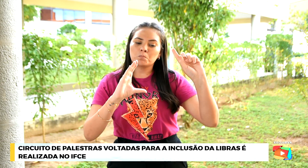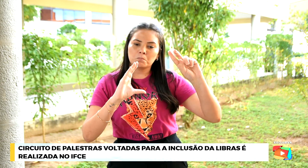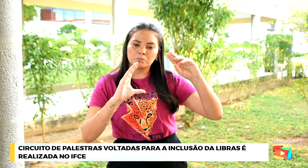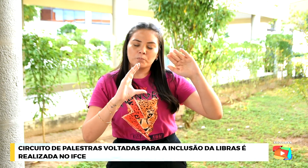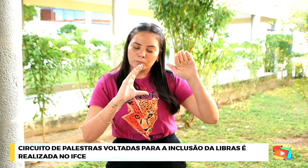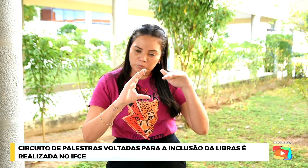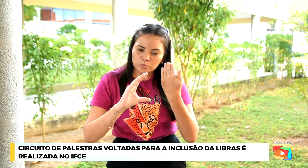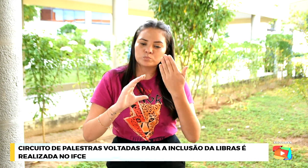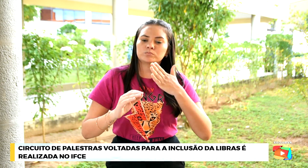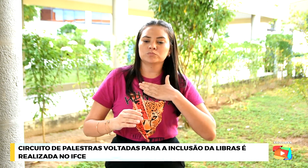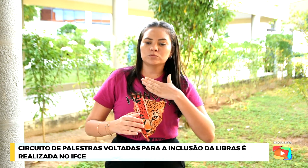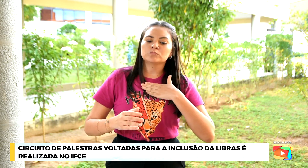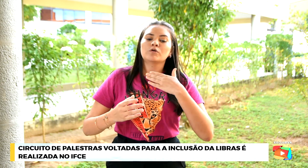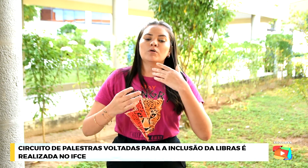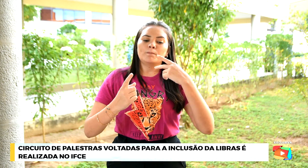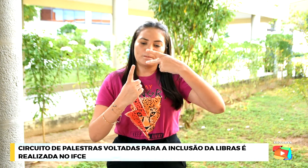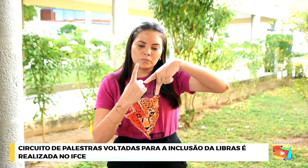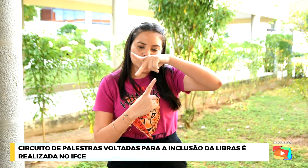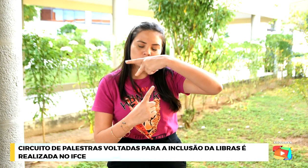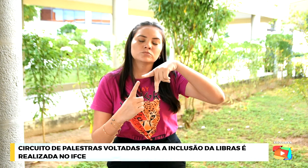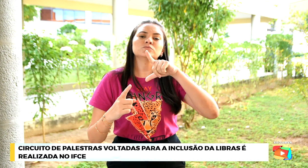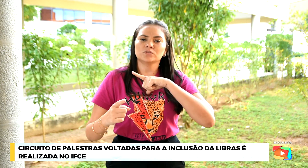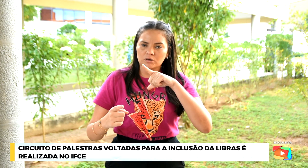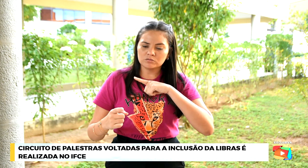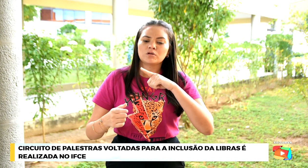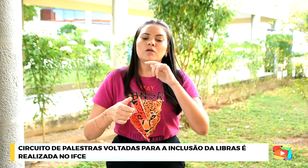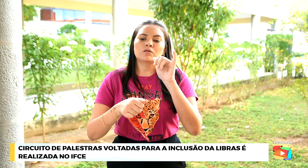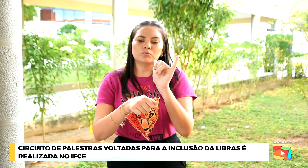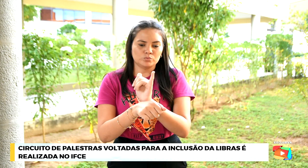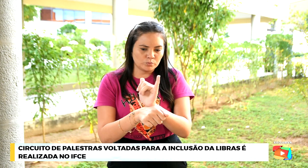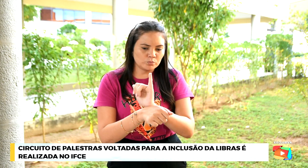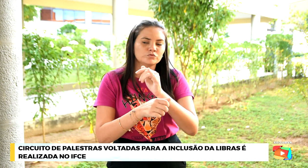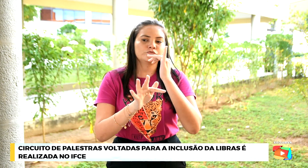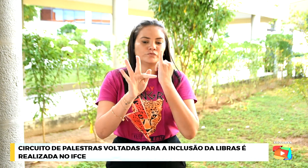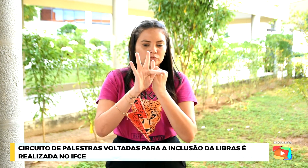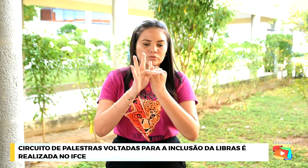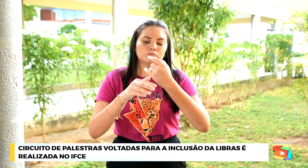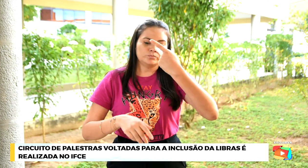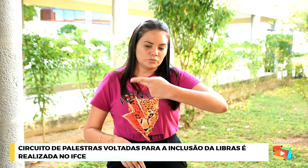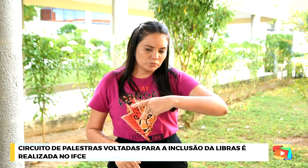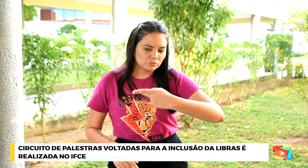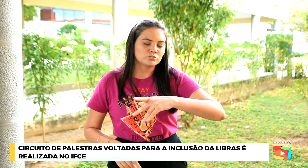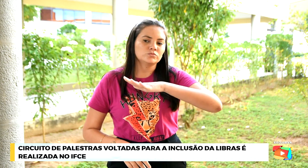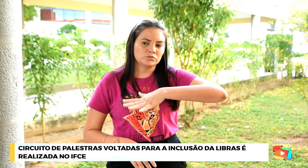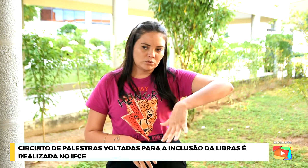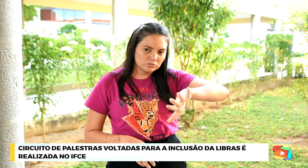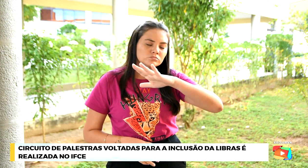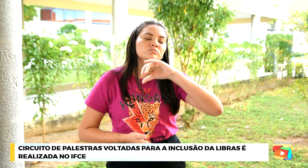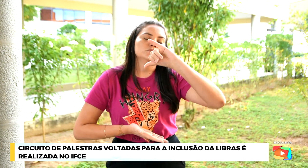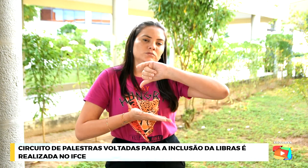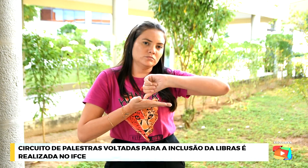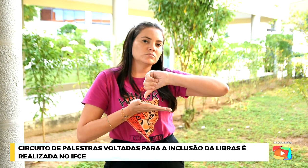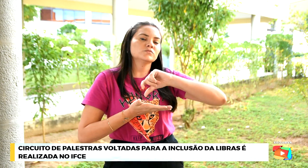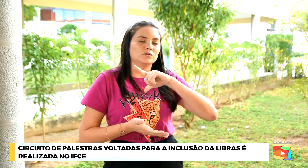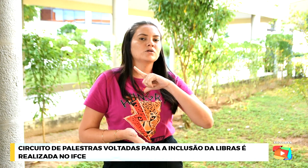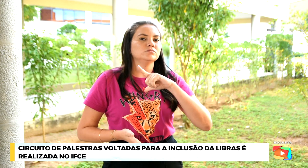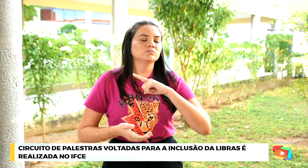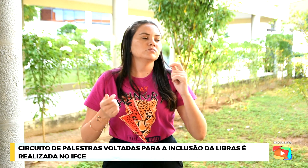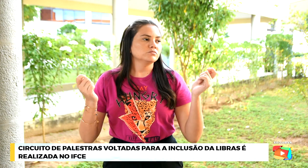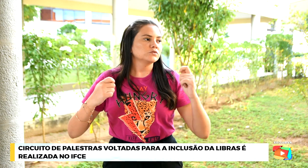podem aí também mandar mensagem para a gente, perguntar. E nós vamos criando estratégias aqui no